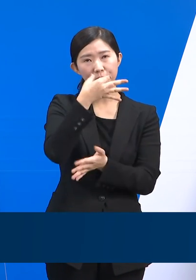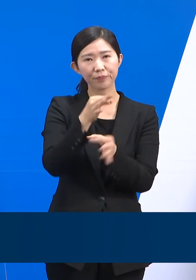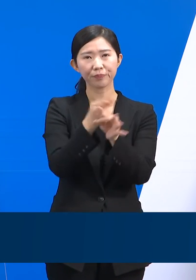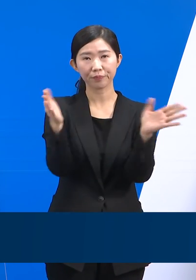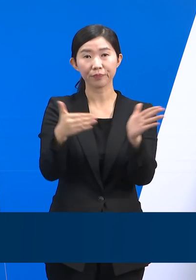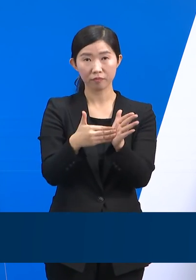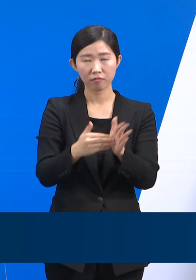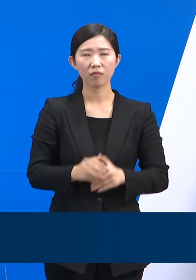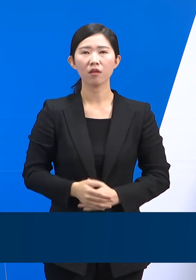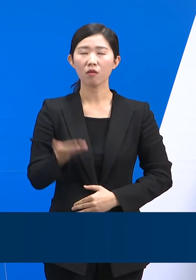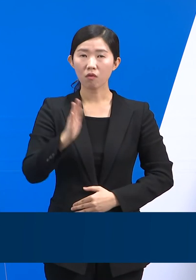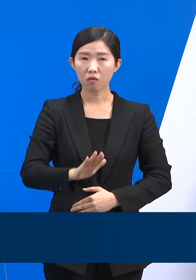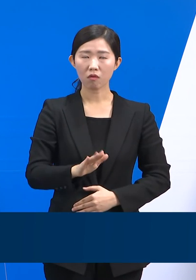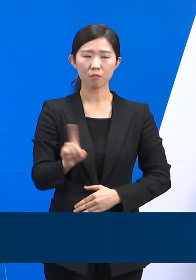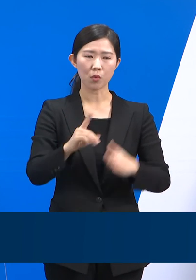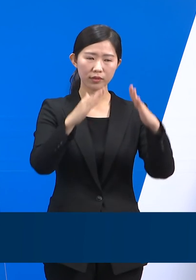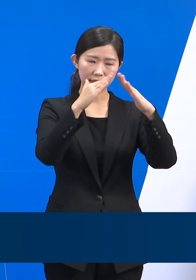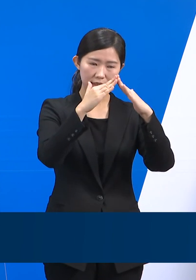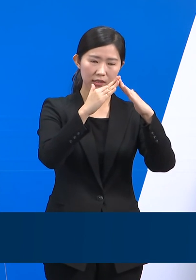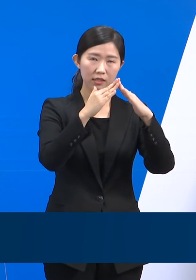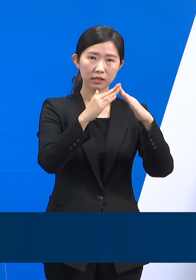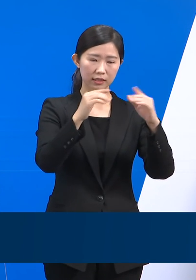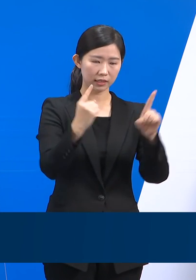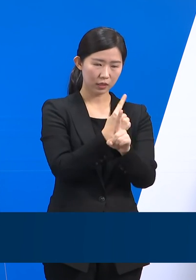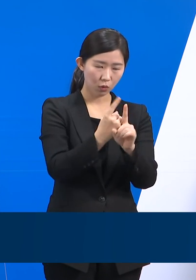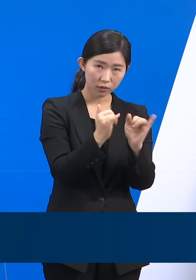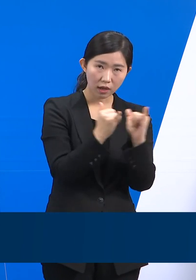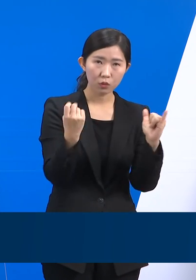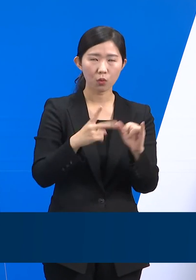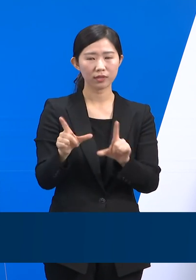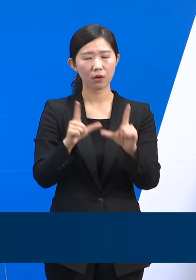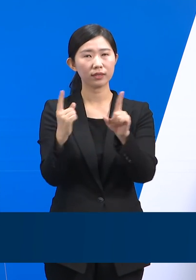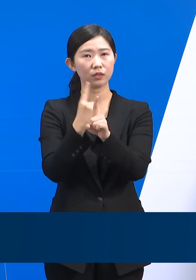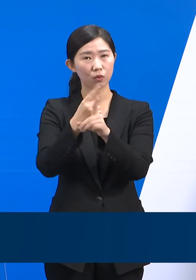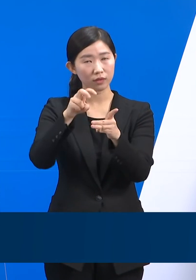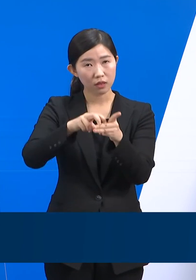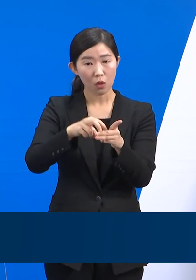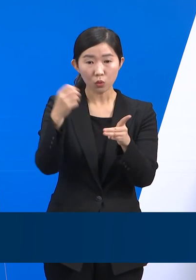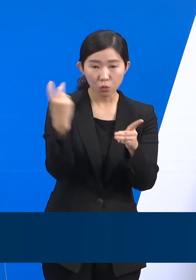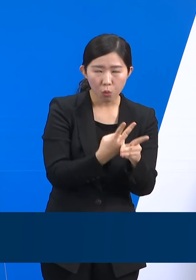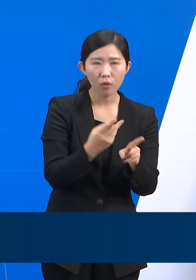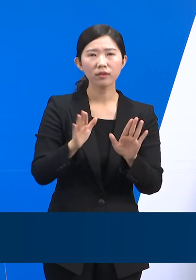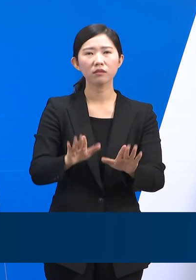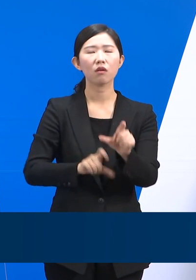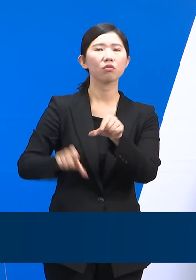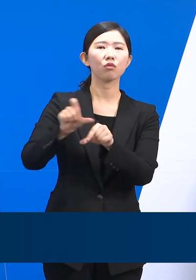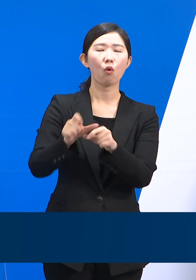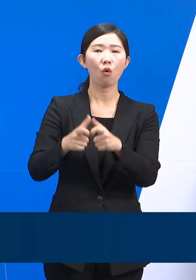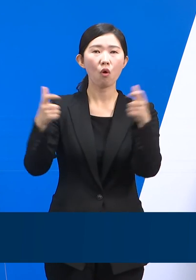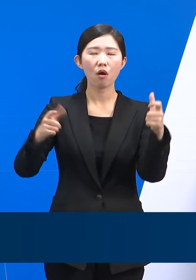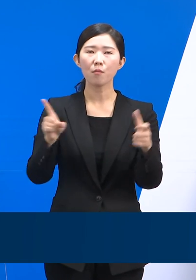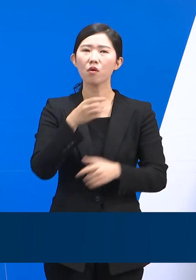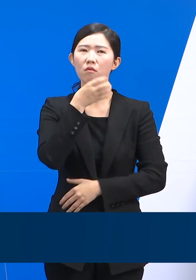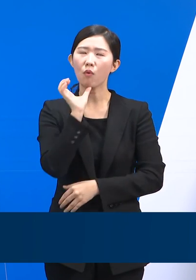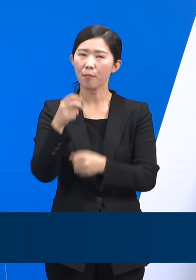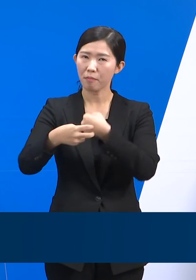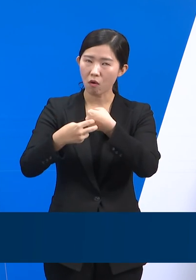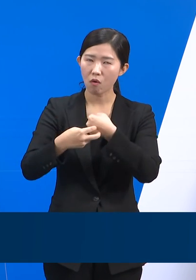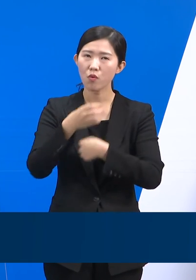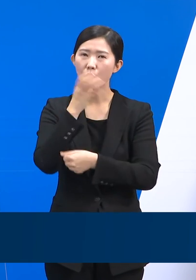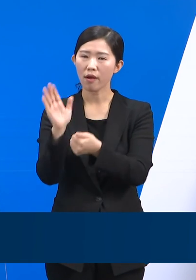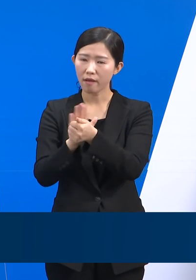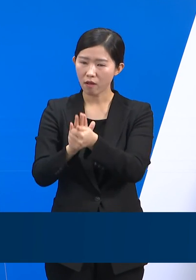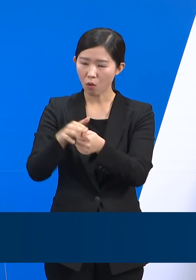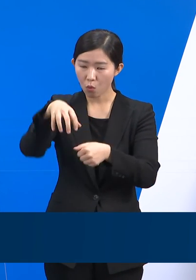공급시설이 기존 재택치료와 생활치료센터에서 요양병원, 요양시설, 감염병정담병원까지 확대되었습니다. 경기도는 먹는